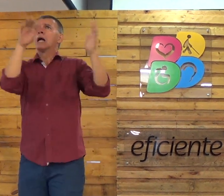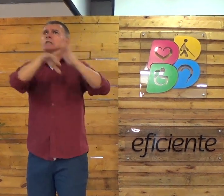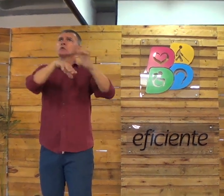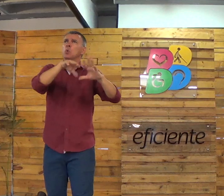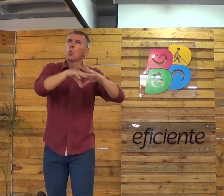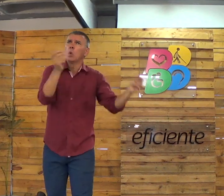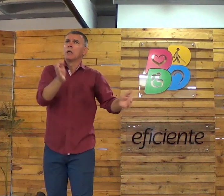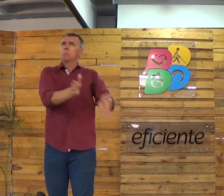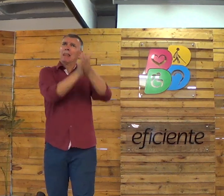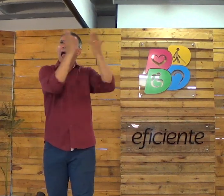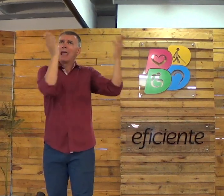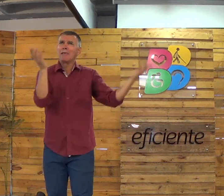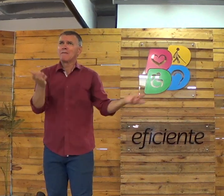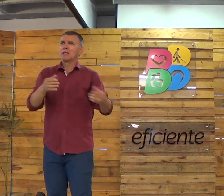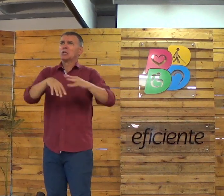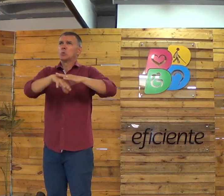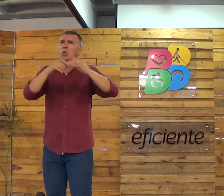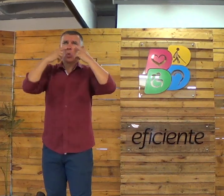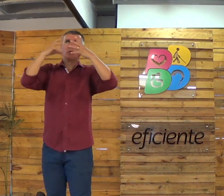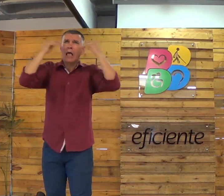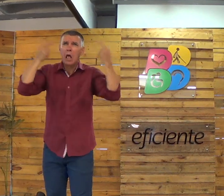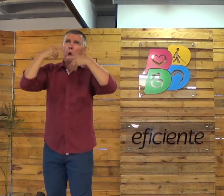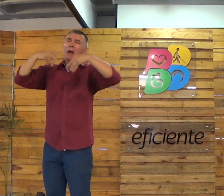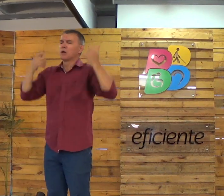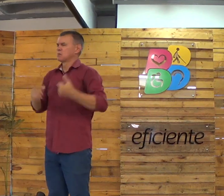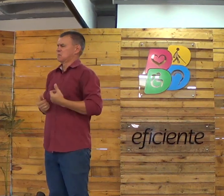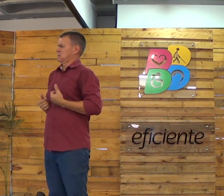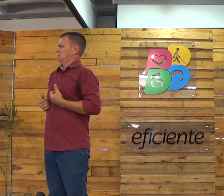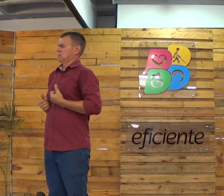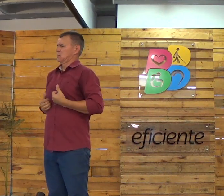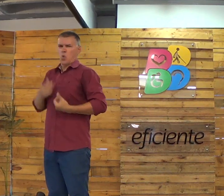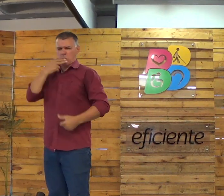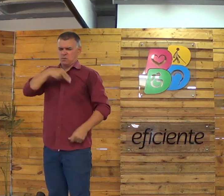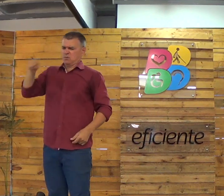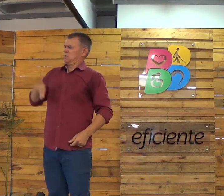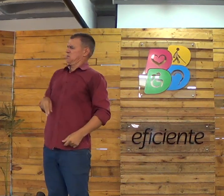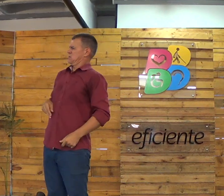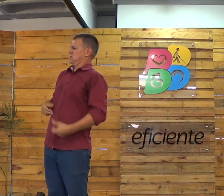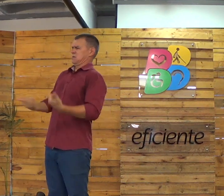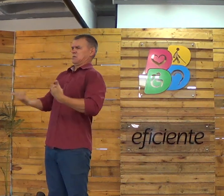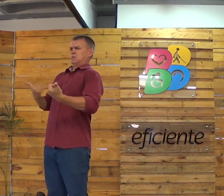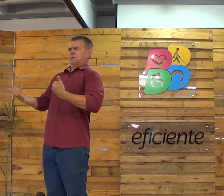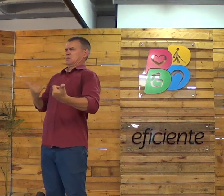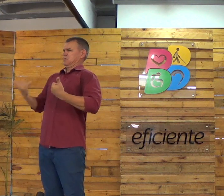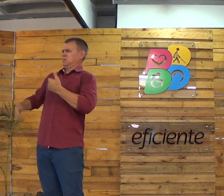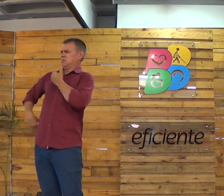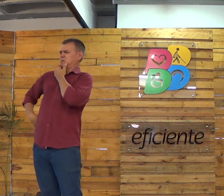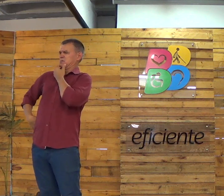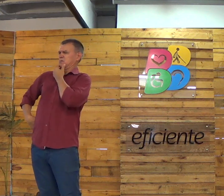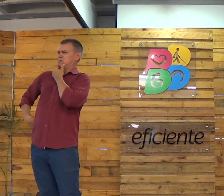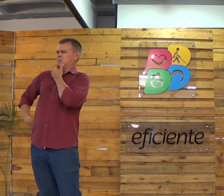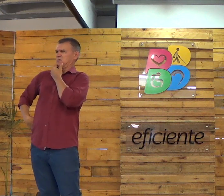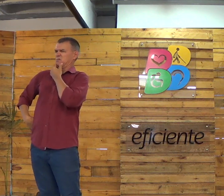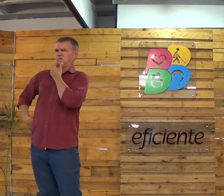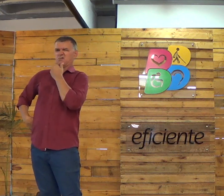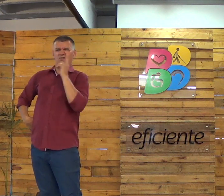falava, Ai, por que Jesus faz lagre? Ai, por que Jesus curou o cego? Ai, ele fez isso. Ué, mas o esse povo tá falando?